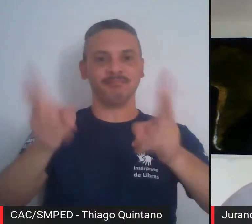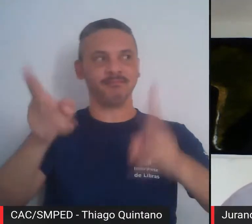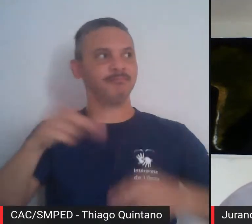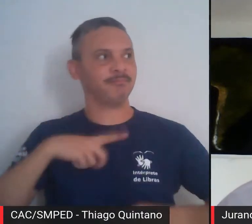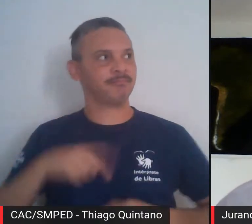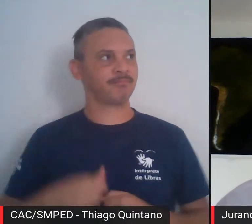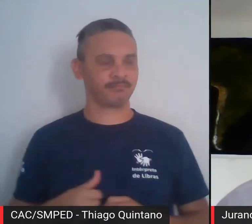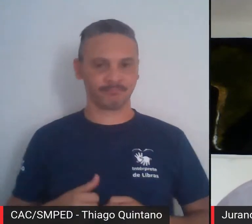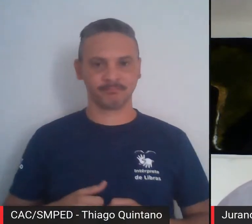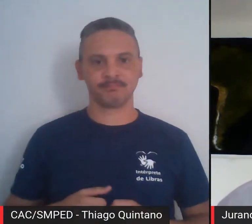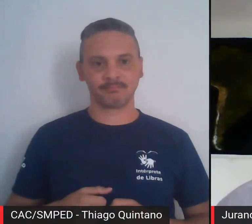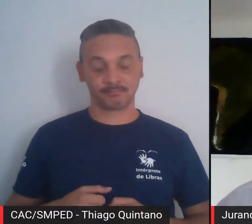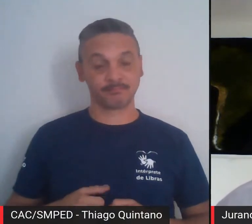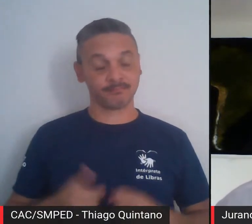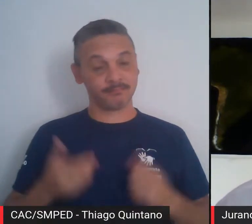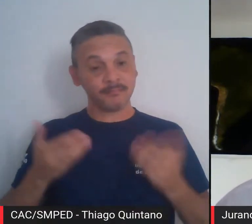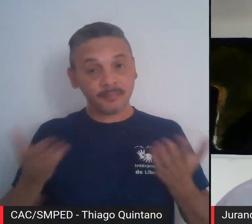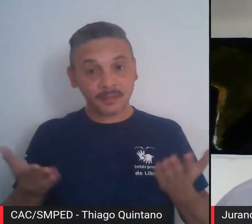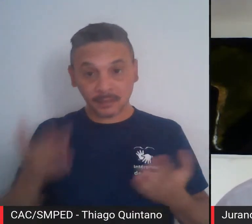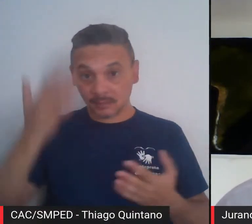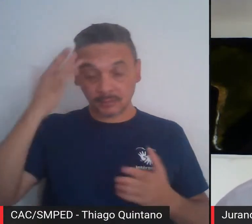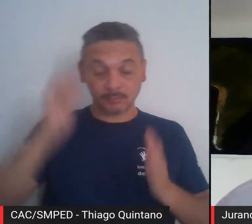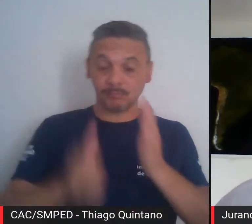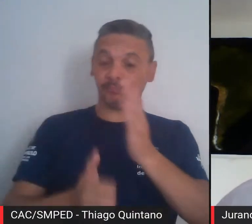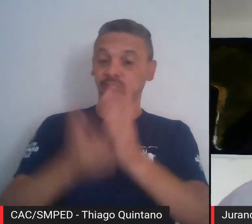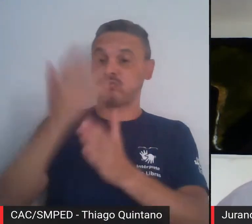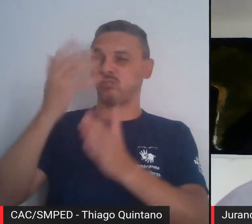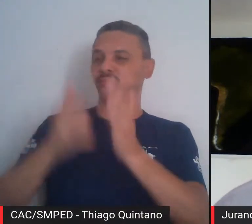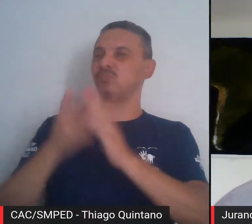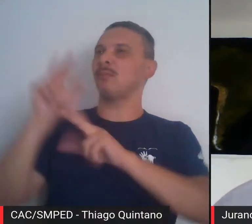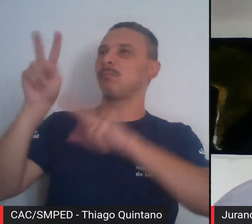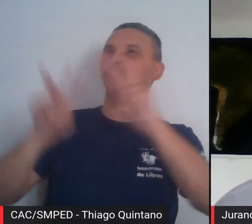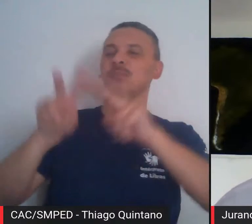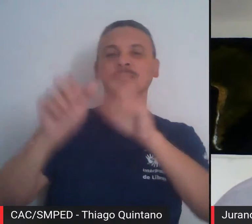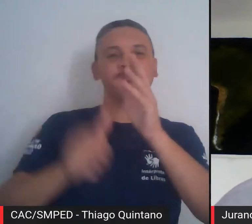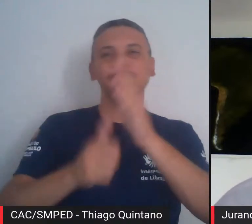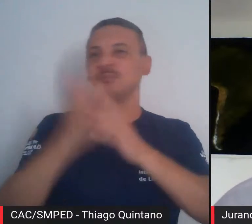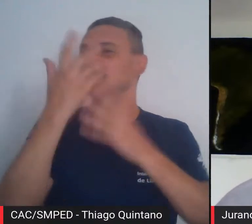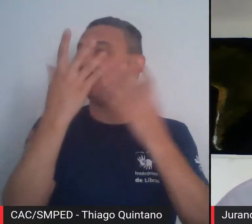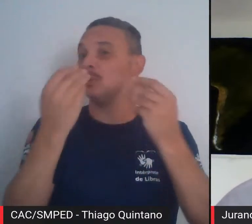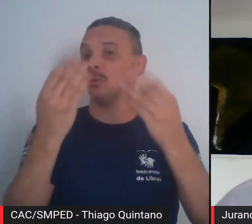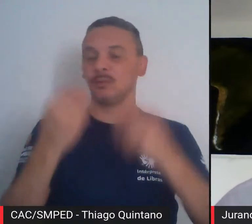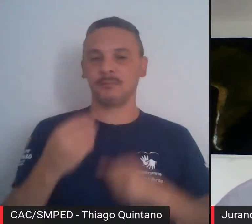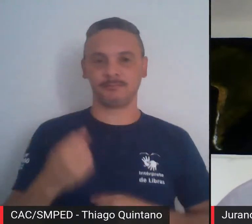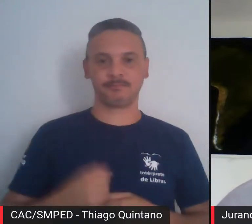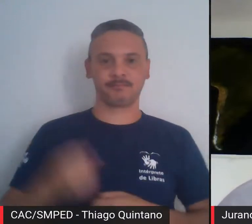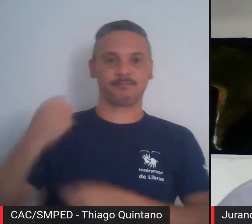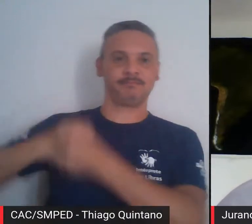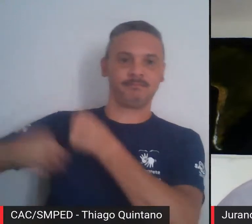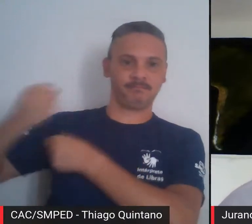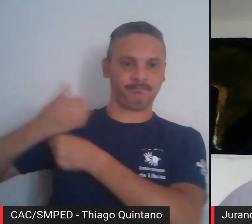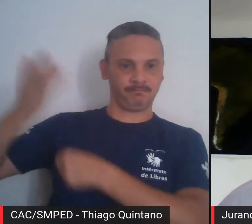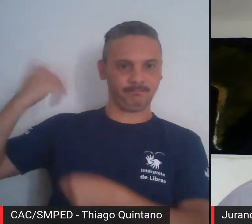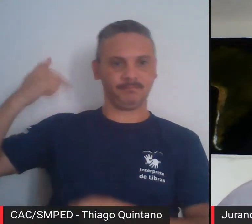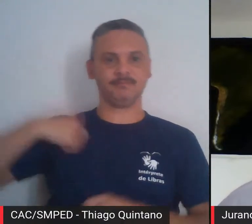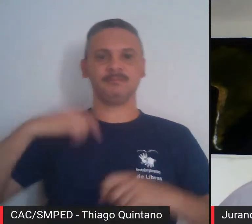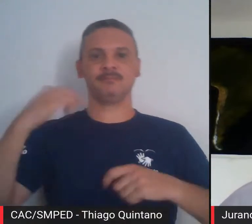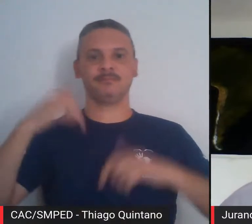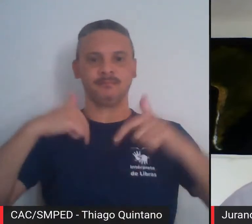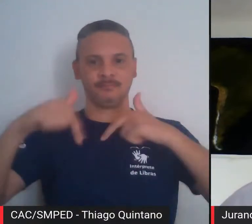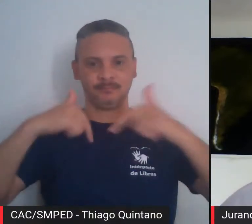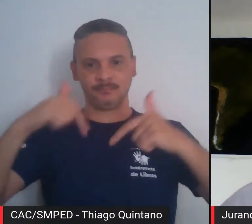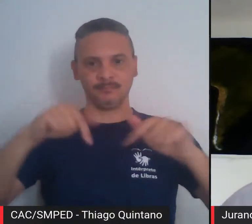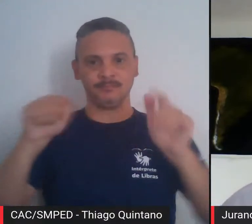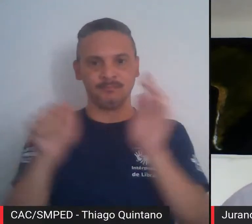bastante isso. Eu não sei quantas vezes. E o ano passado, eu fiz um trabalho didático para uma